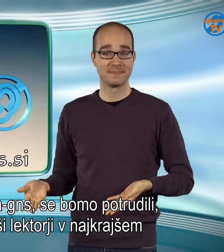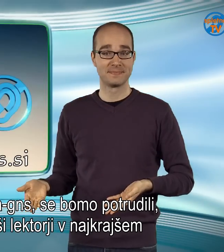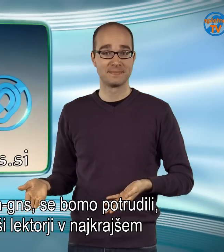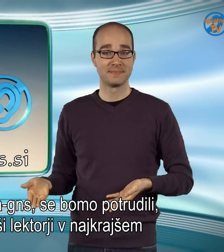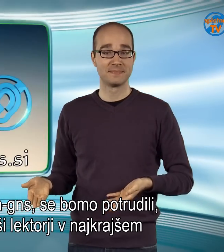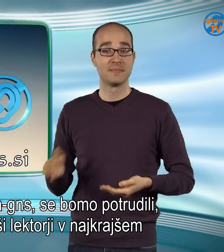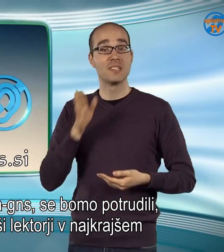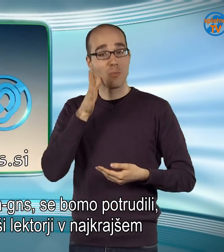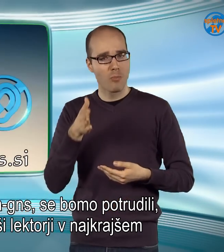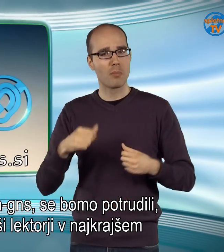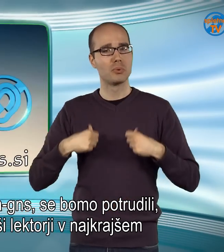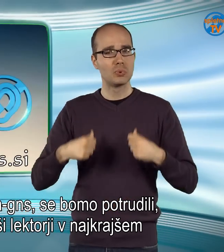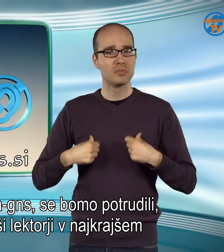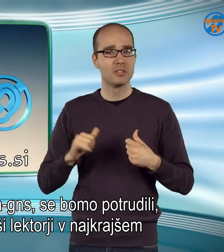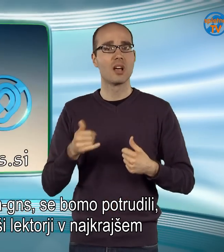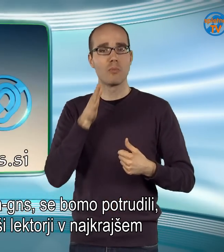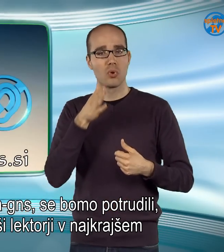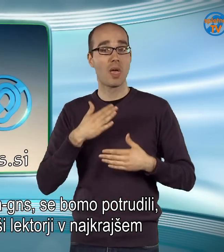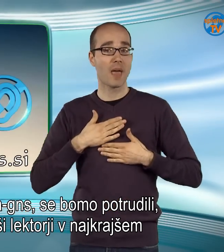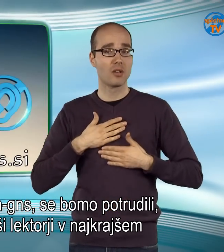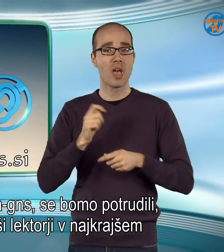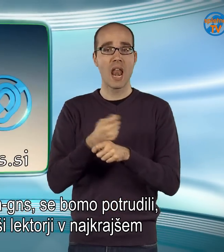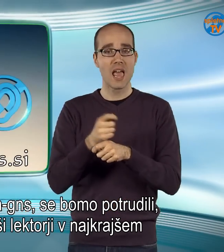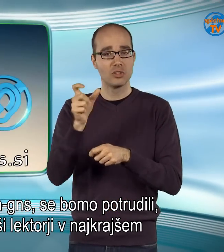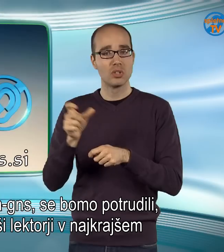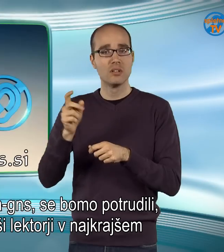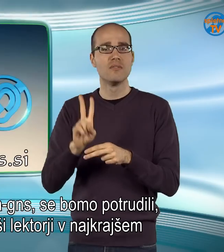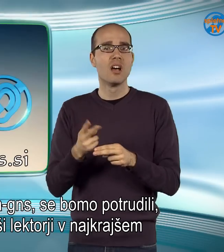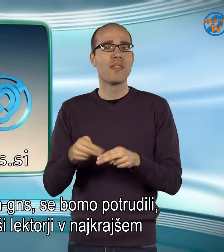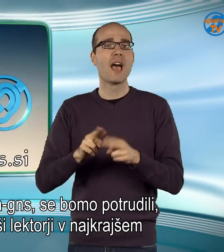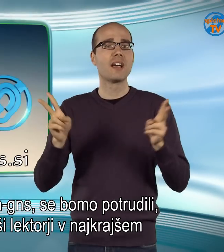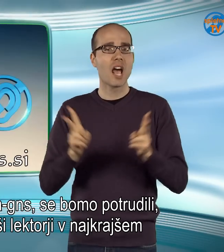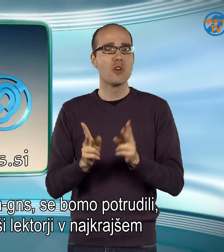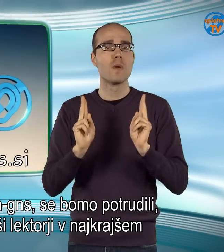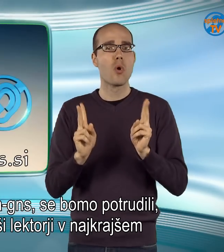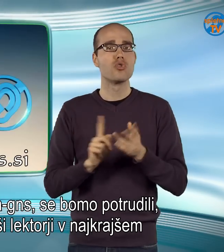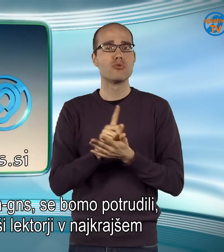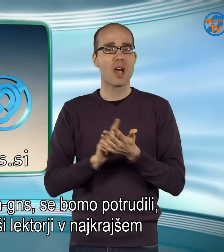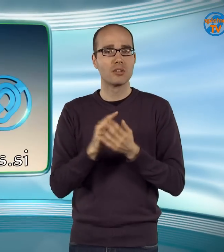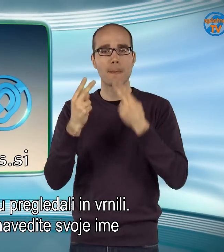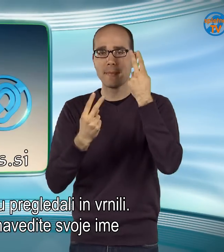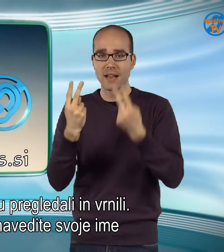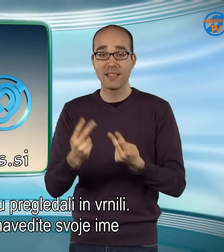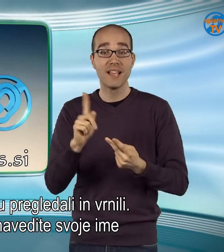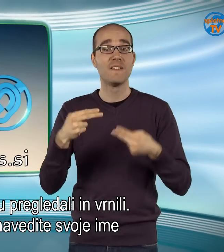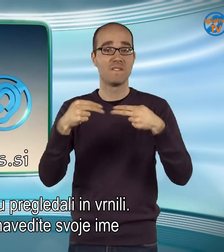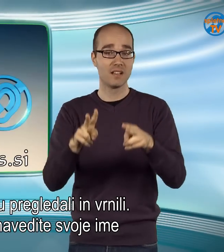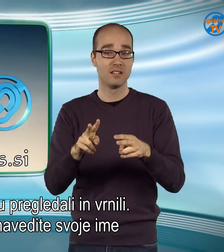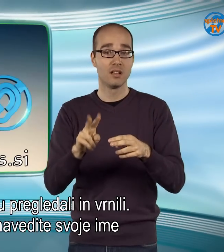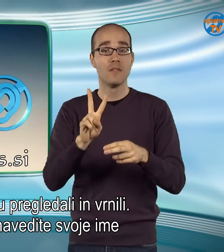zveza minus gns, se bomo potrudili, da ga bodo naši lektorji v najkrajšem možnem času pregledali in